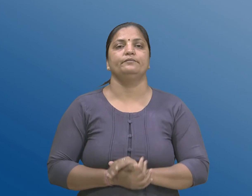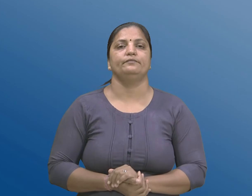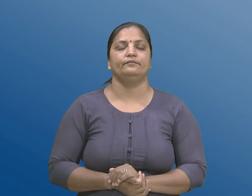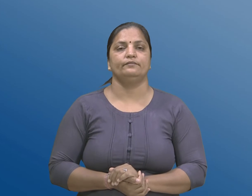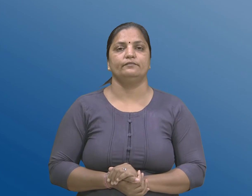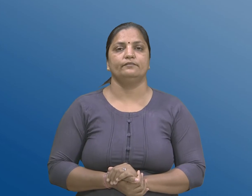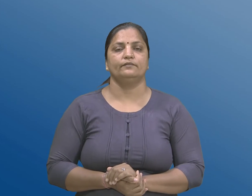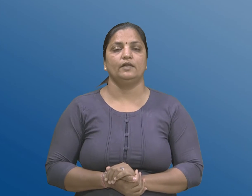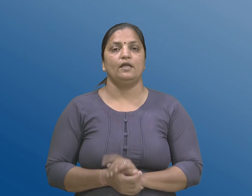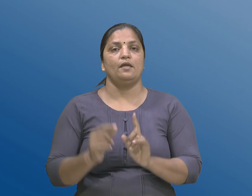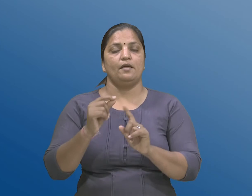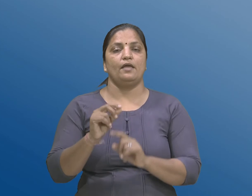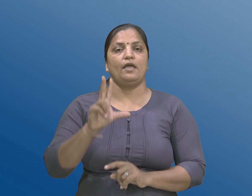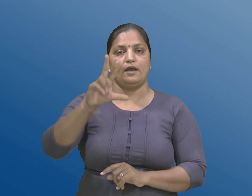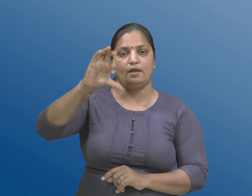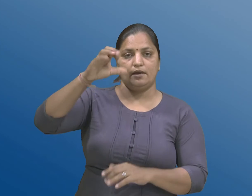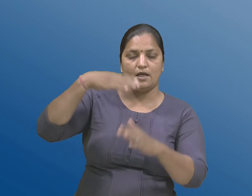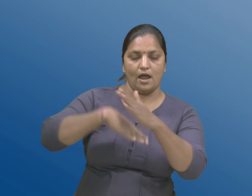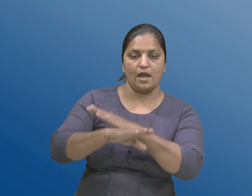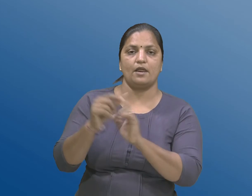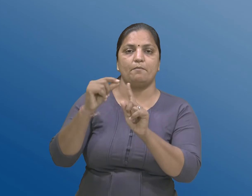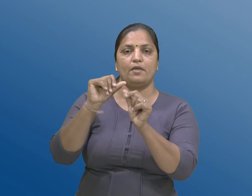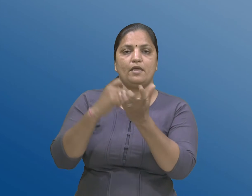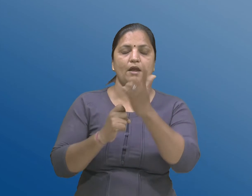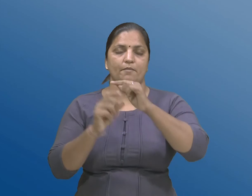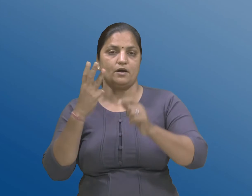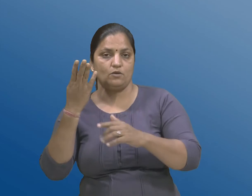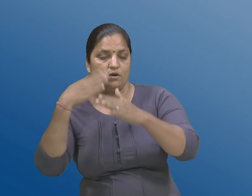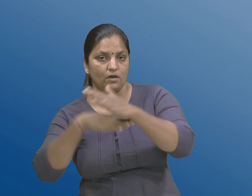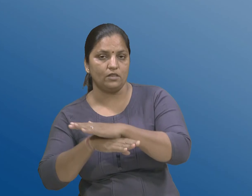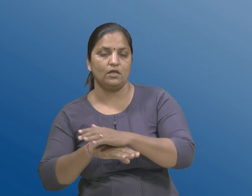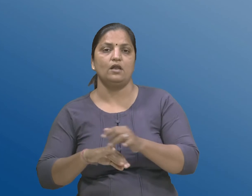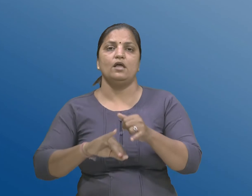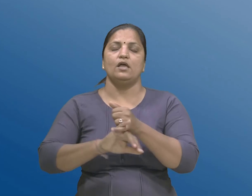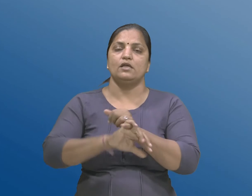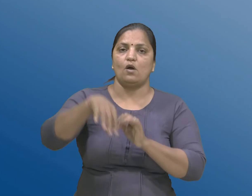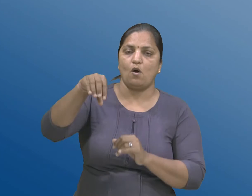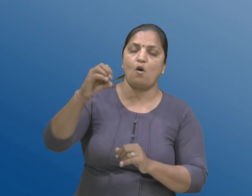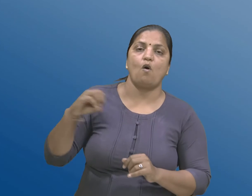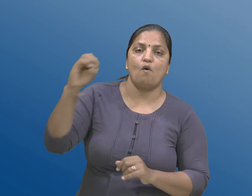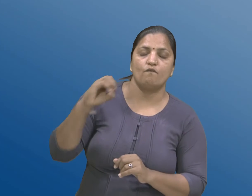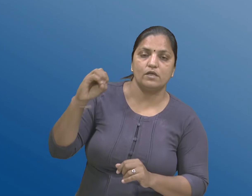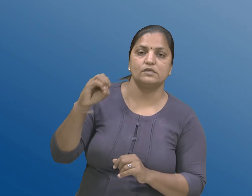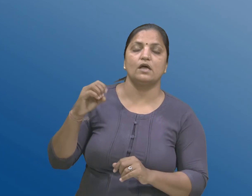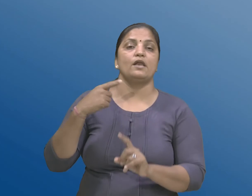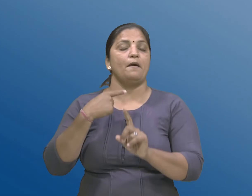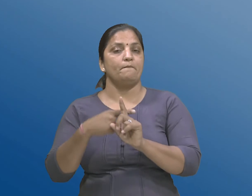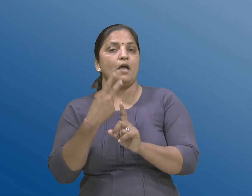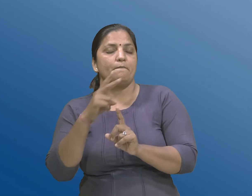खंड अग्णया इशिना पेटा खंड त्रों हिठळ राज्य कमिष्ण नी कचेरीना अधिकारियों अन्य कर्माचारियों ना